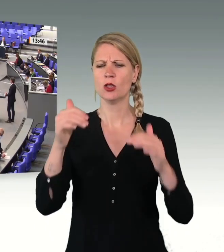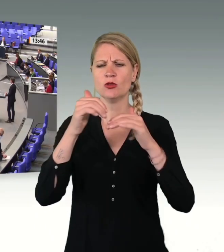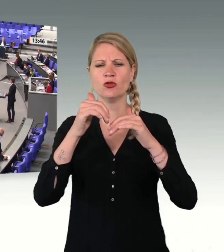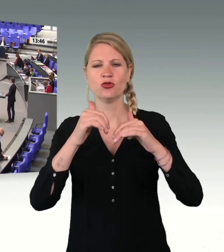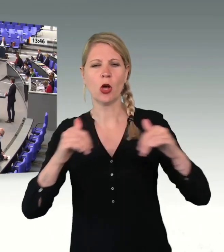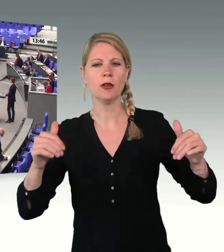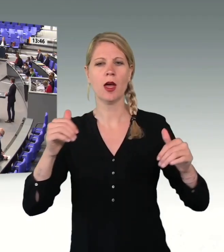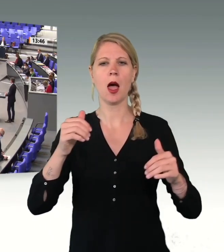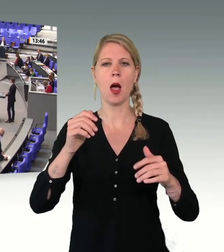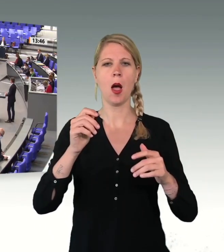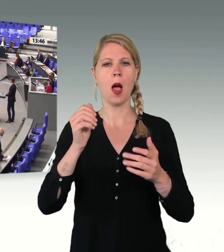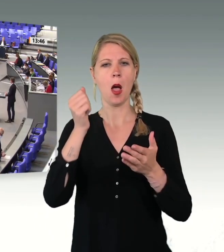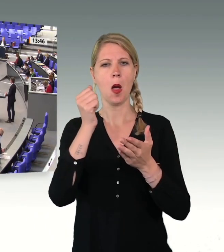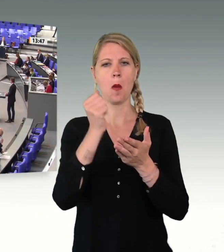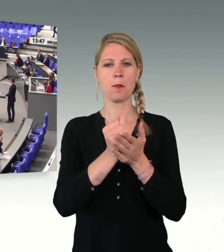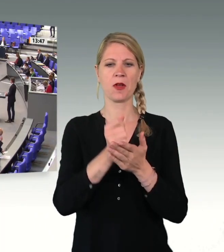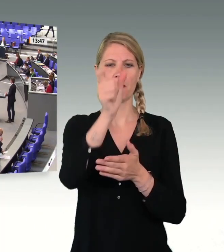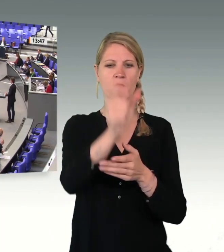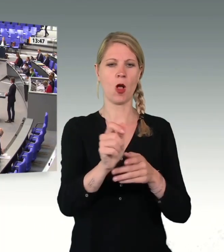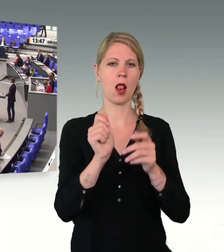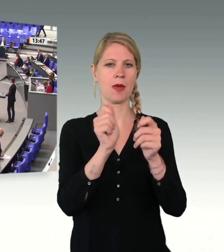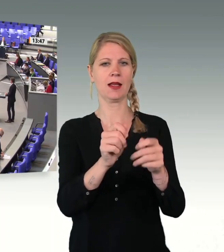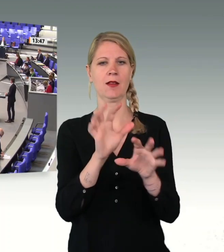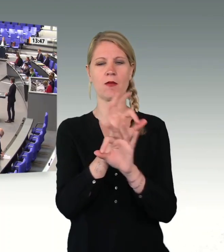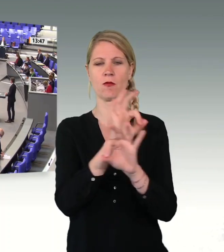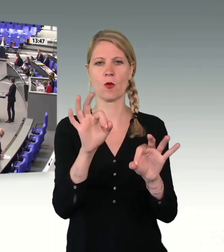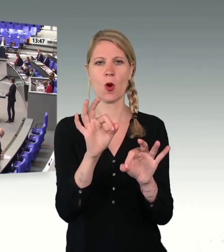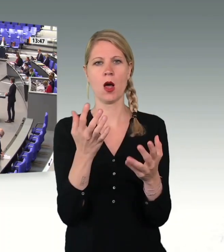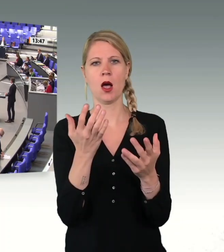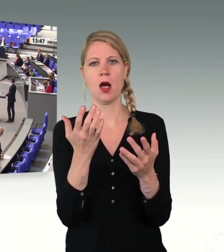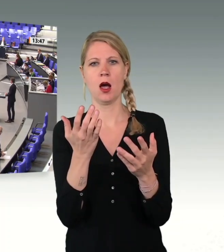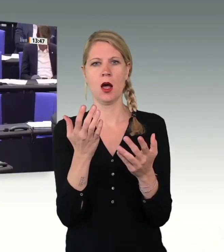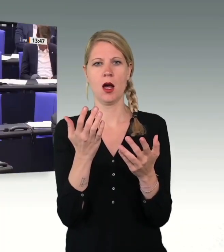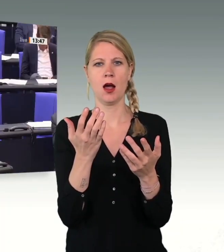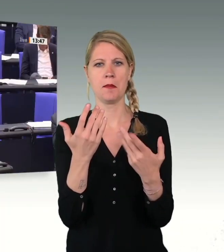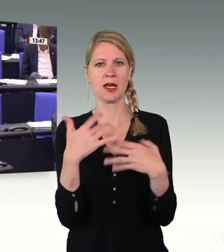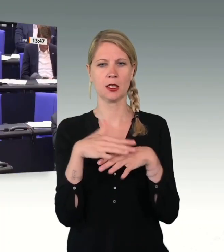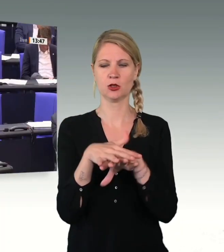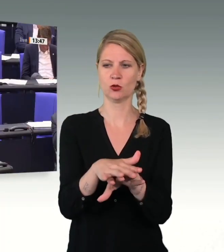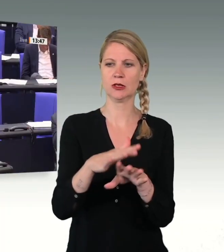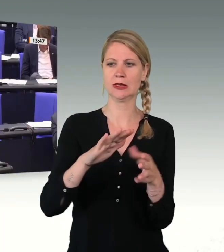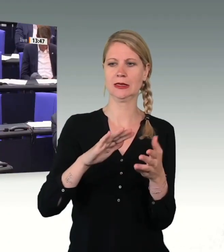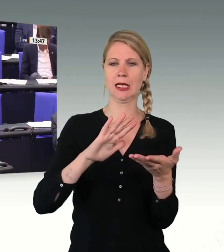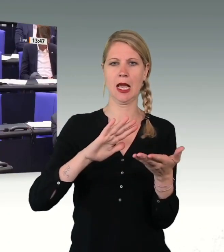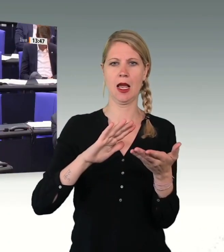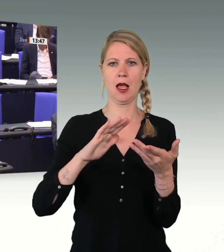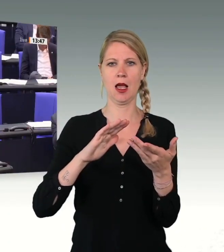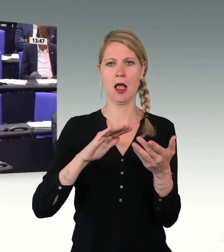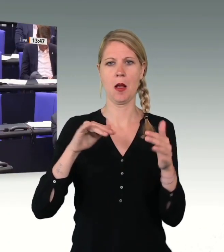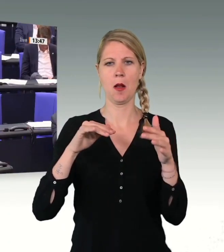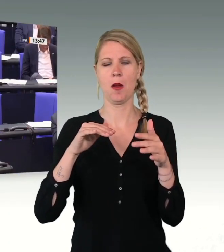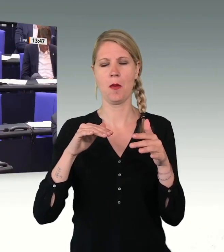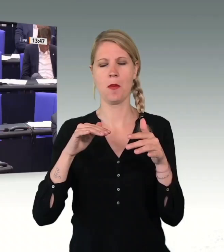angesprochen, den Sie in Ihrem Koalitionsvertrag vereinbart haben. Einer der ganz wenigen Punkte, den wir durchaus begrüßen in